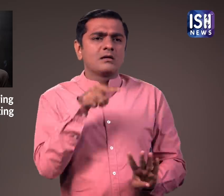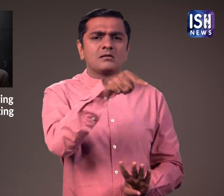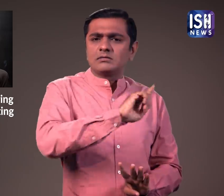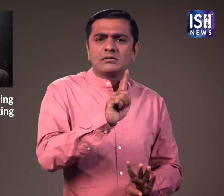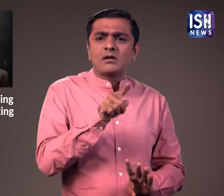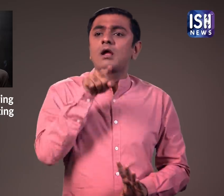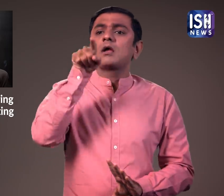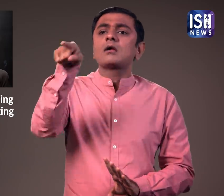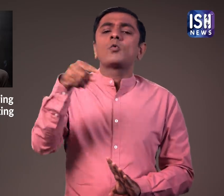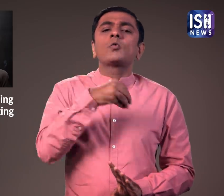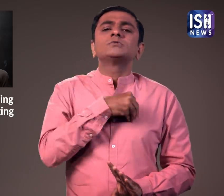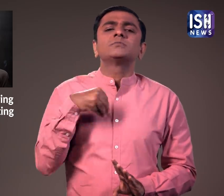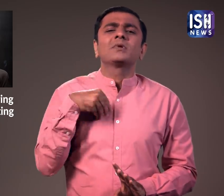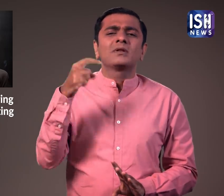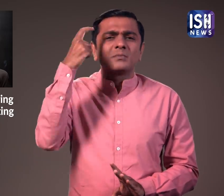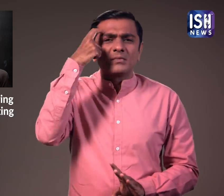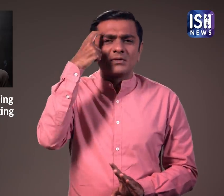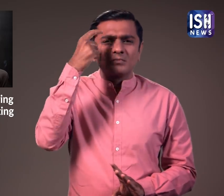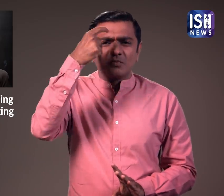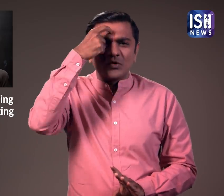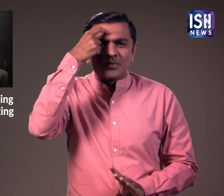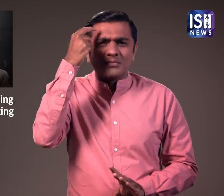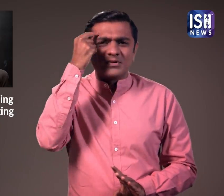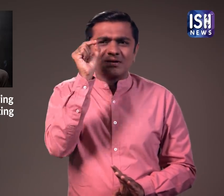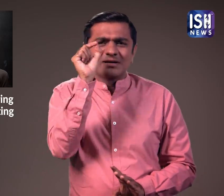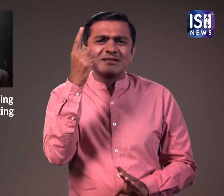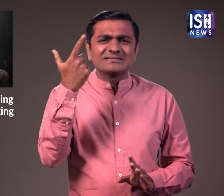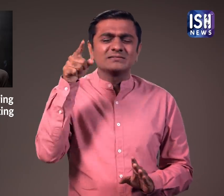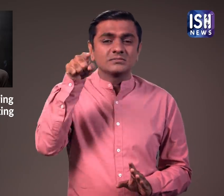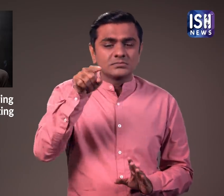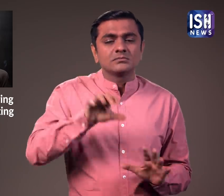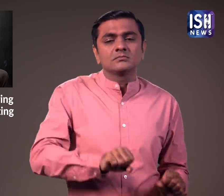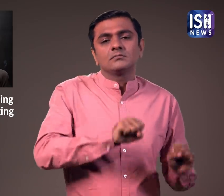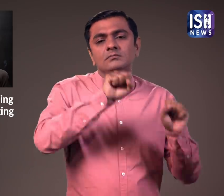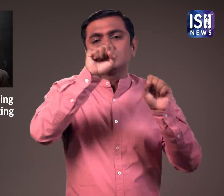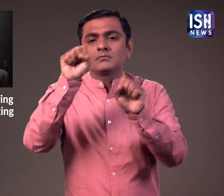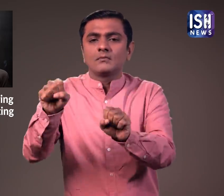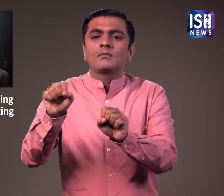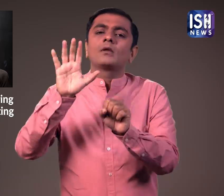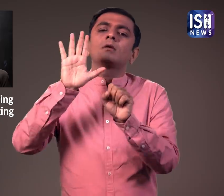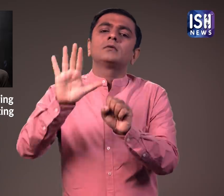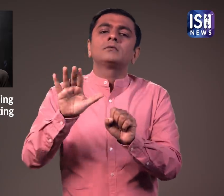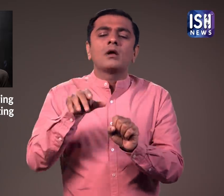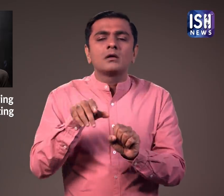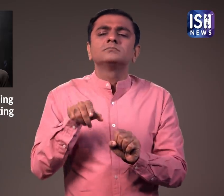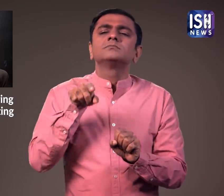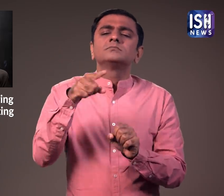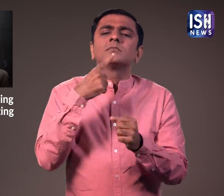पुलिस मनो रोग इकाई में भेजा गया और उससे पूछताज की जा रही है।